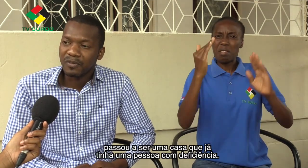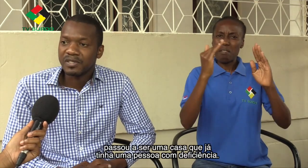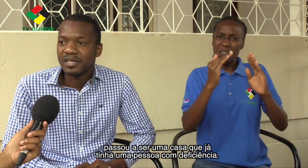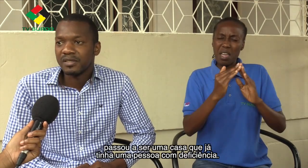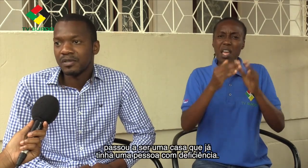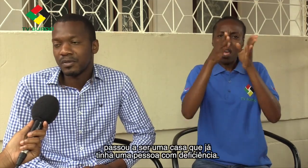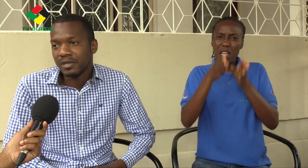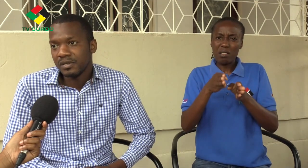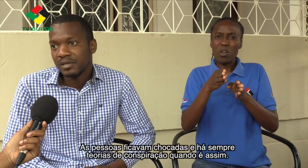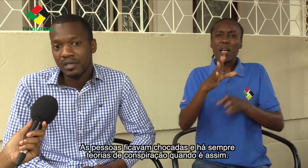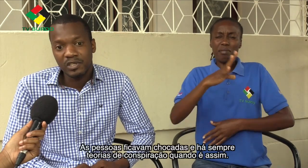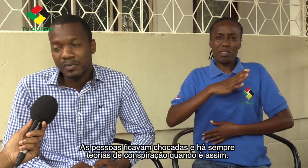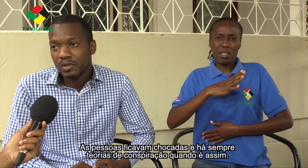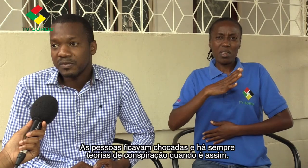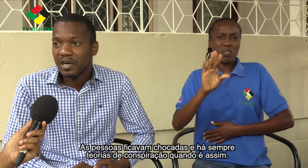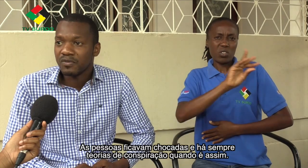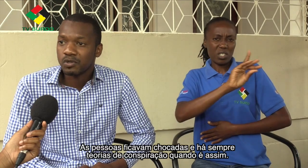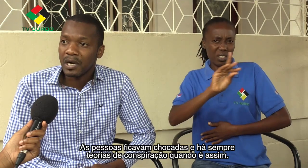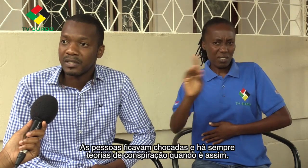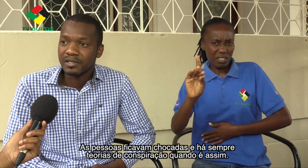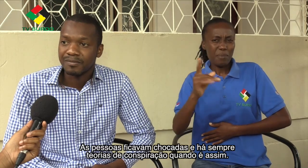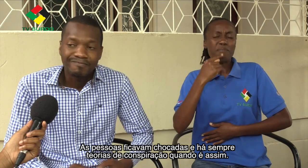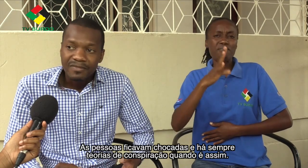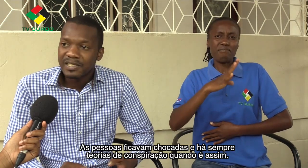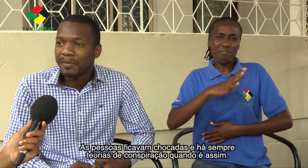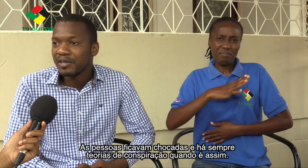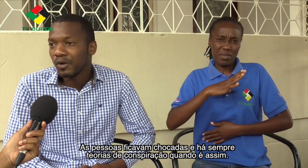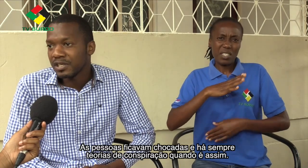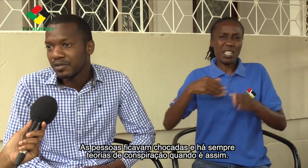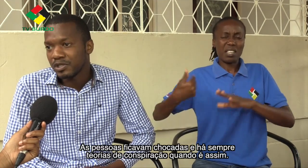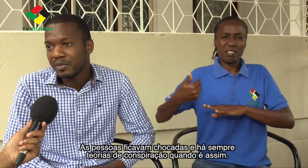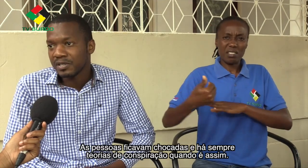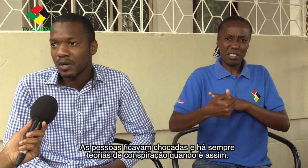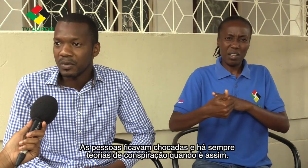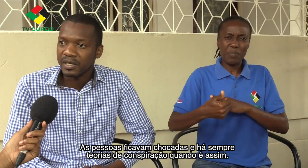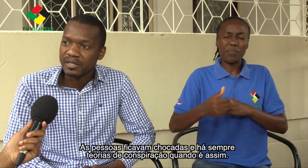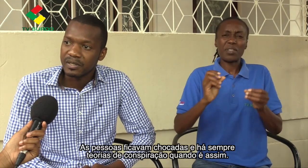deficiência dentro dela, então as pessoas ficavam chocadas e sempre há teorias de conspiração quando é assim.